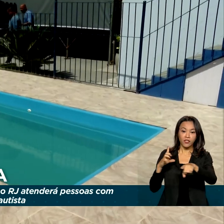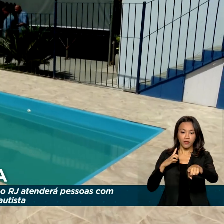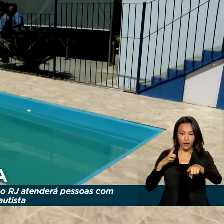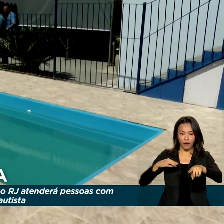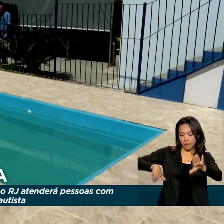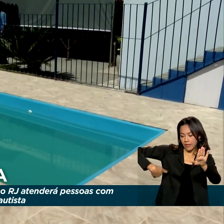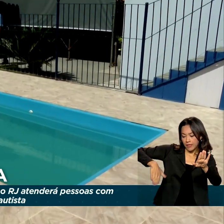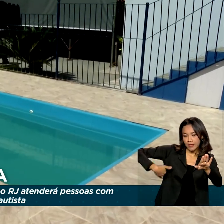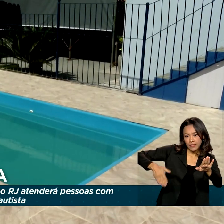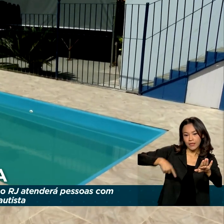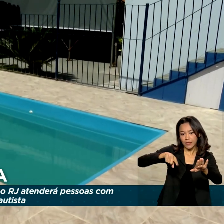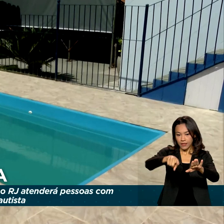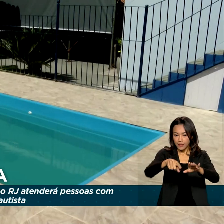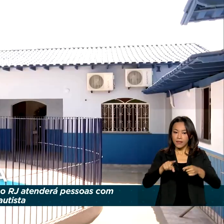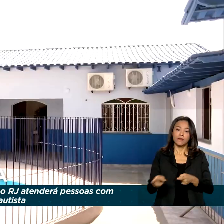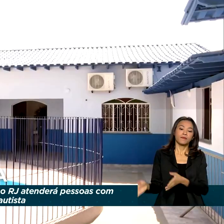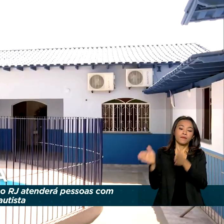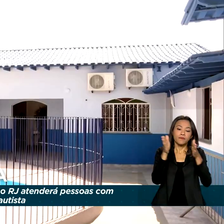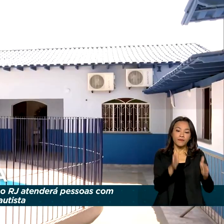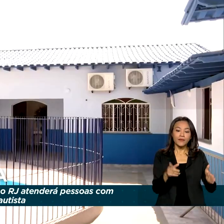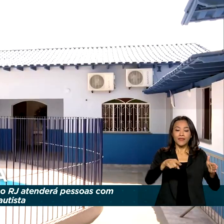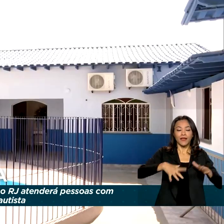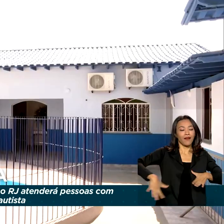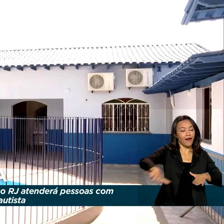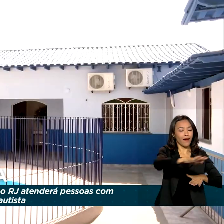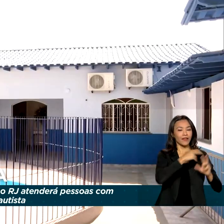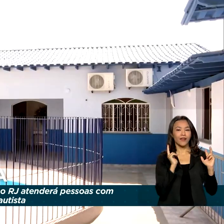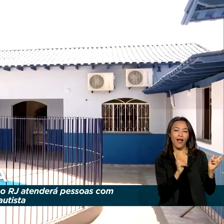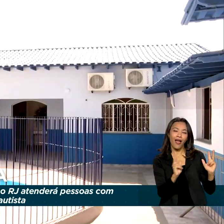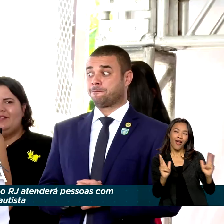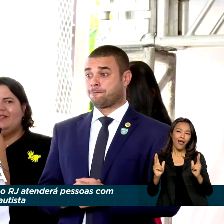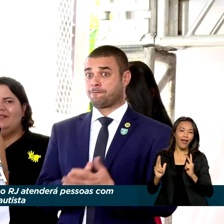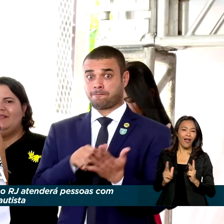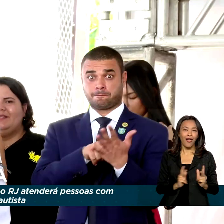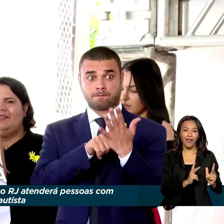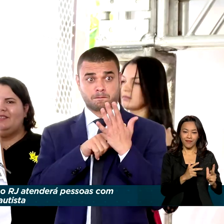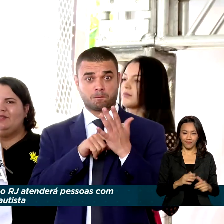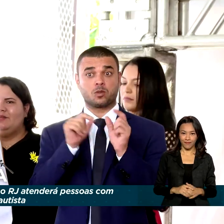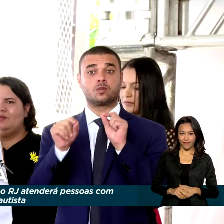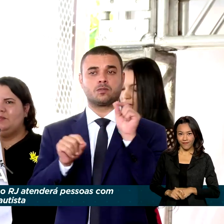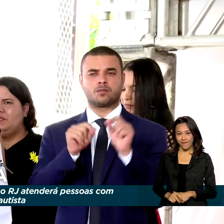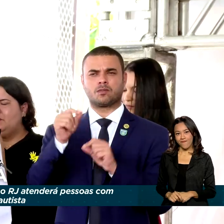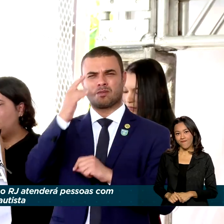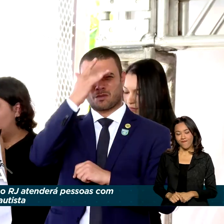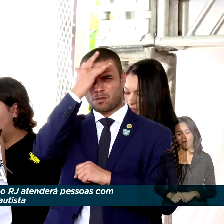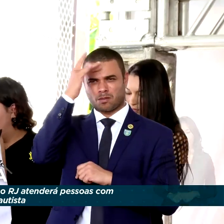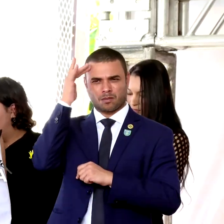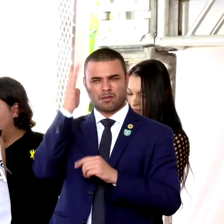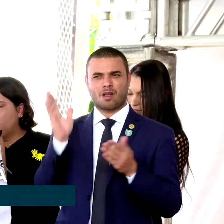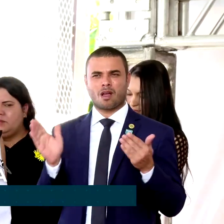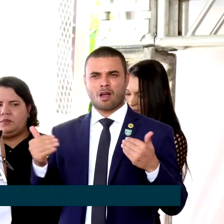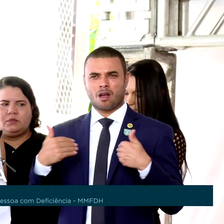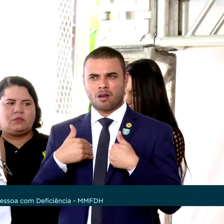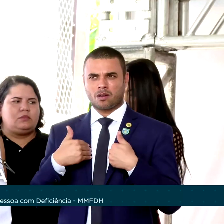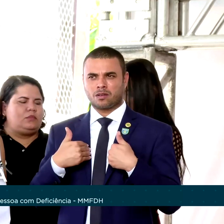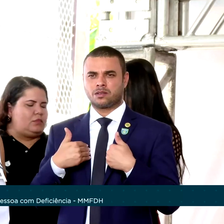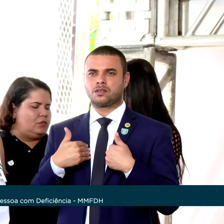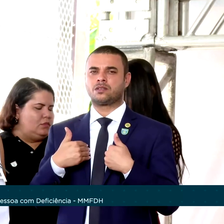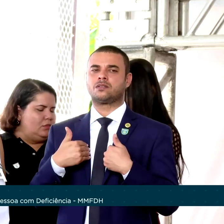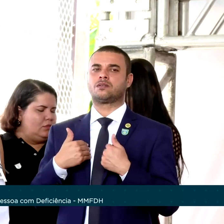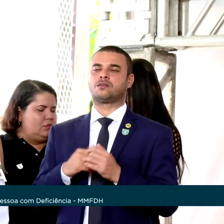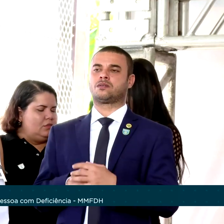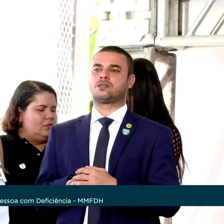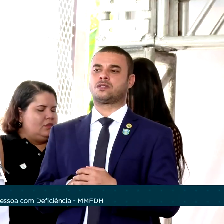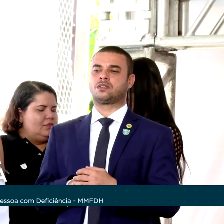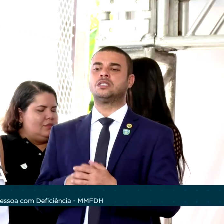piscina para aulas de natação e recriação dos estudantes. As pessoas com autismo têm, a par